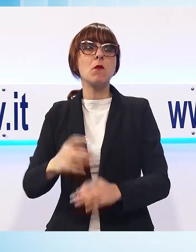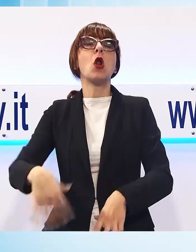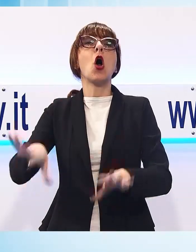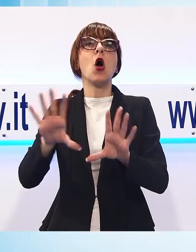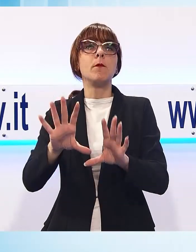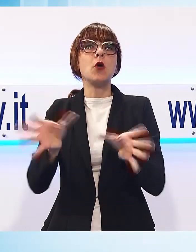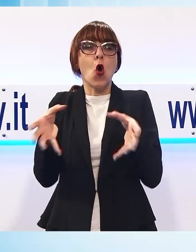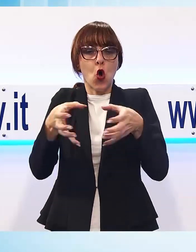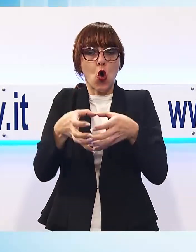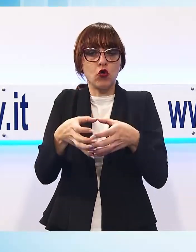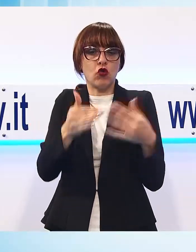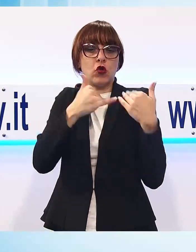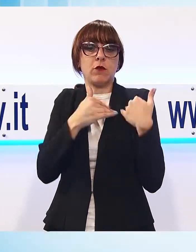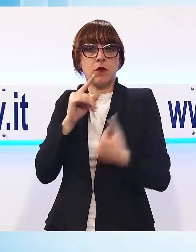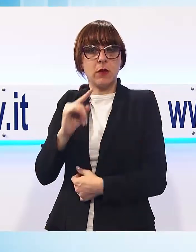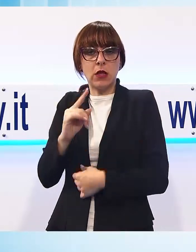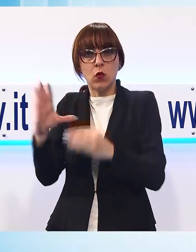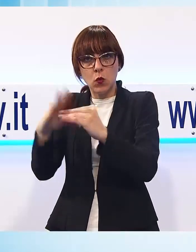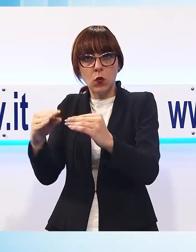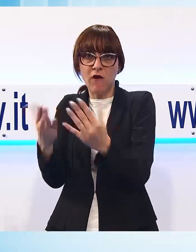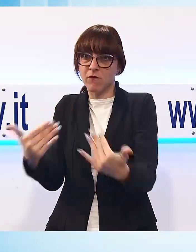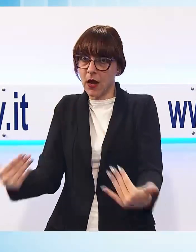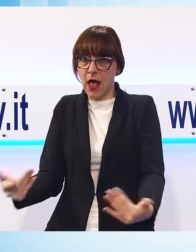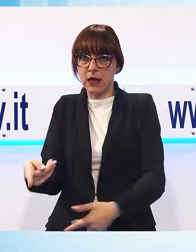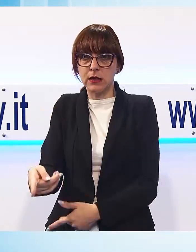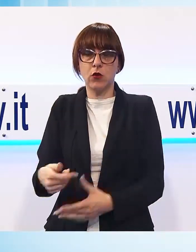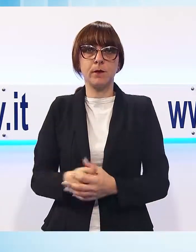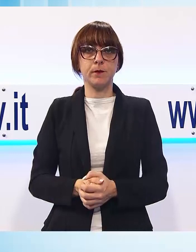manutenzione dei muretti del fosso, dovrà al più presto sistemare.